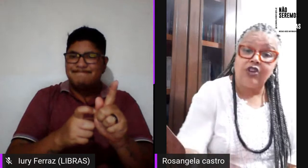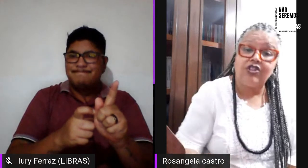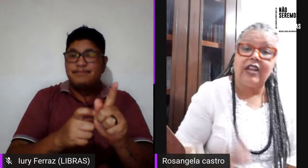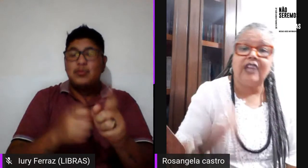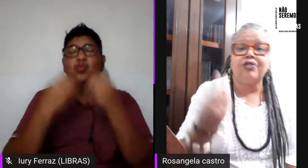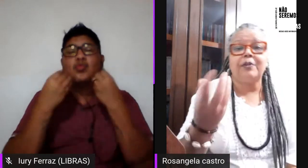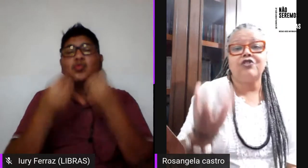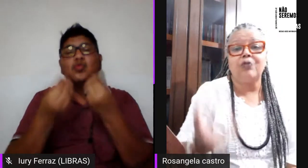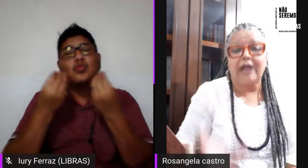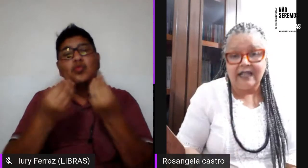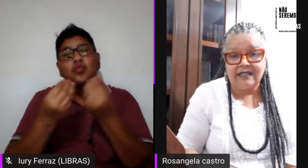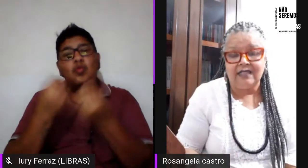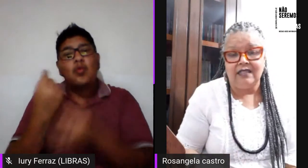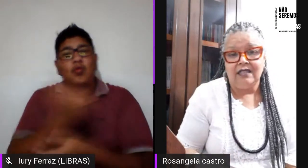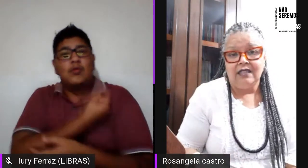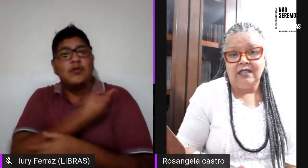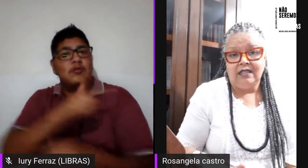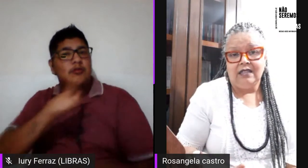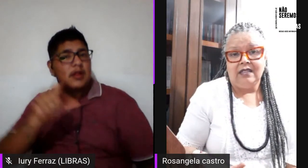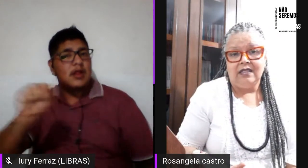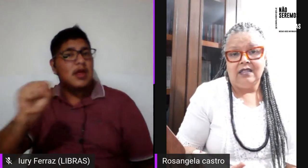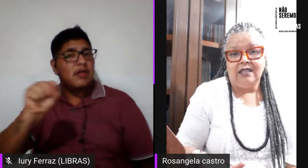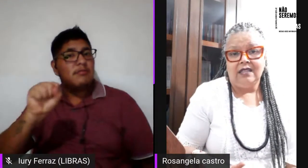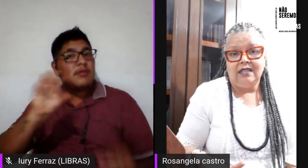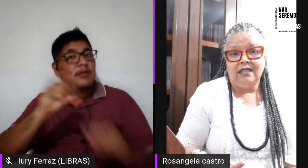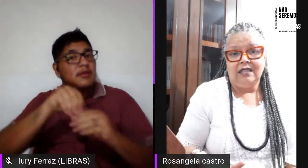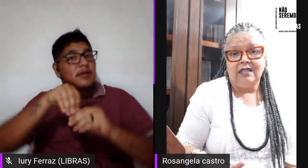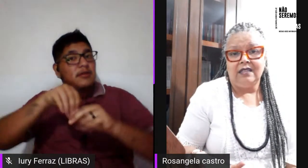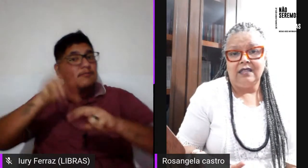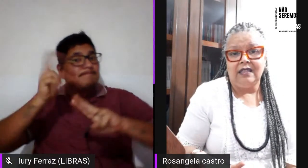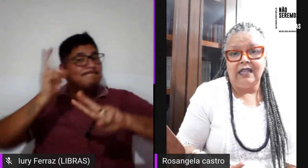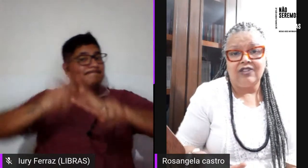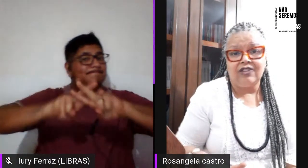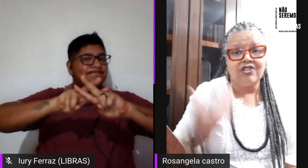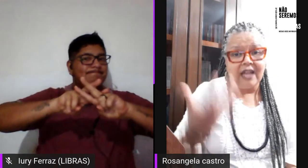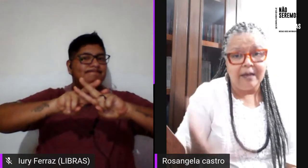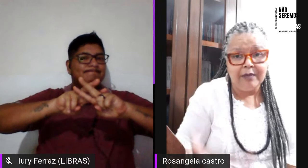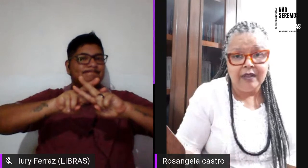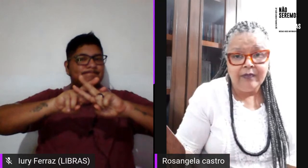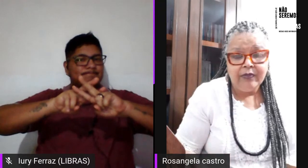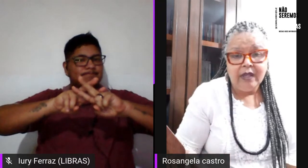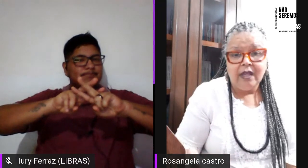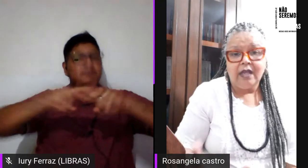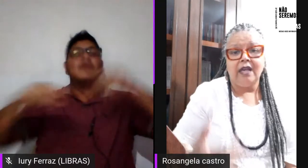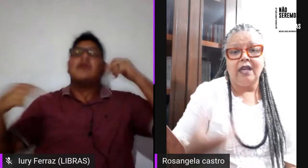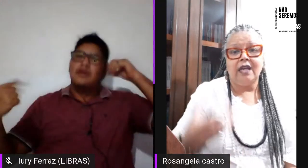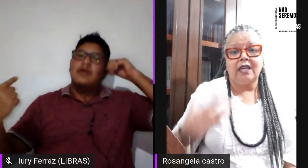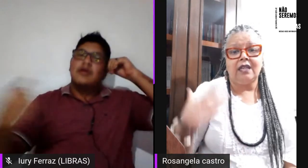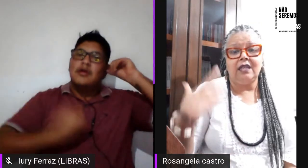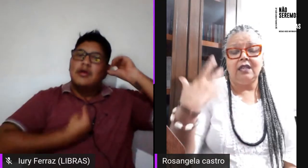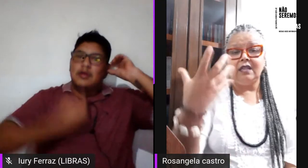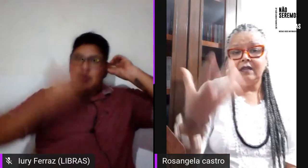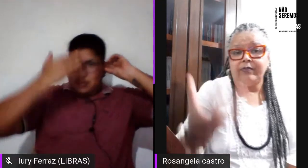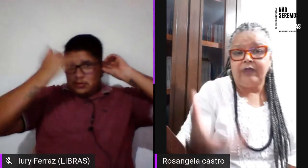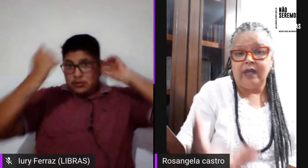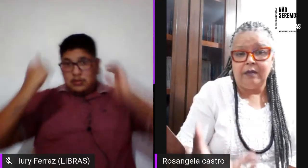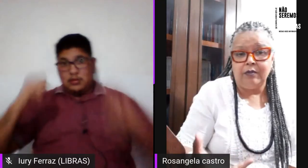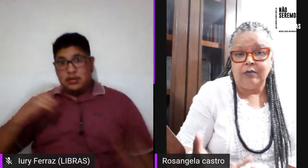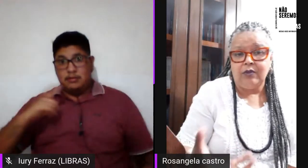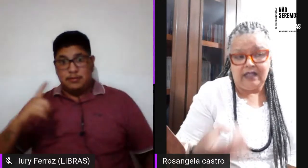estamos nós lésbicas no cárcere né a gente sabe que